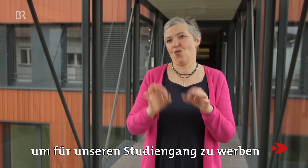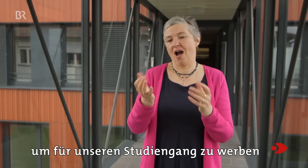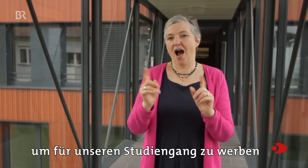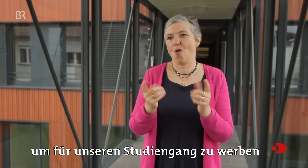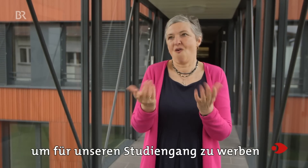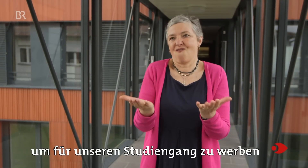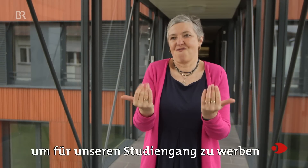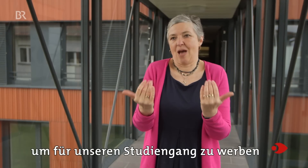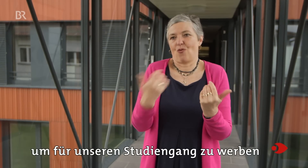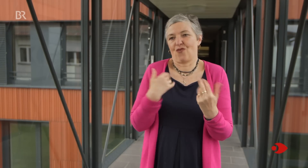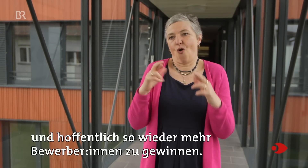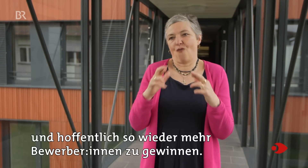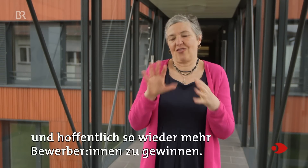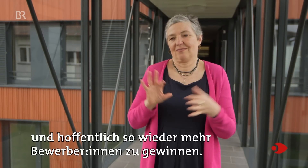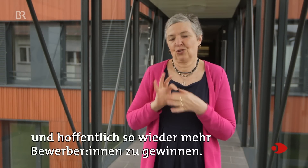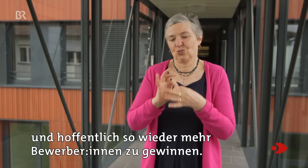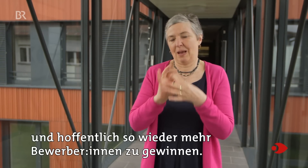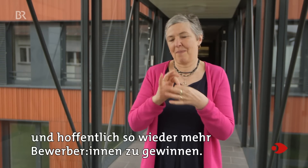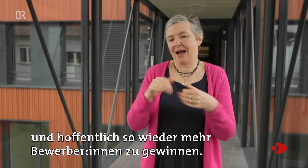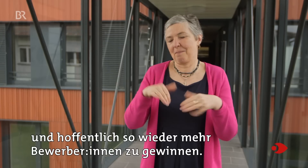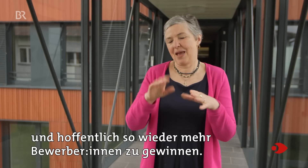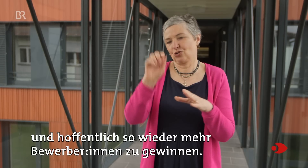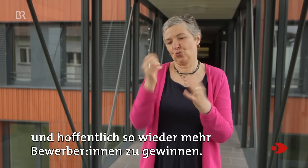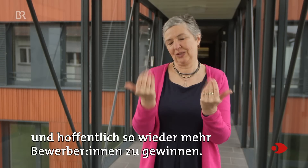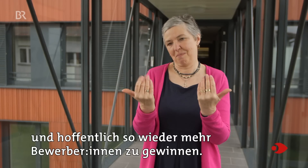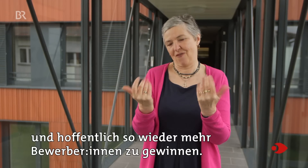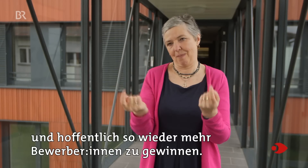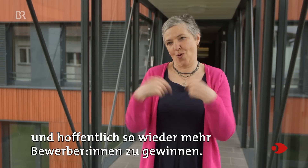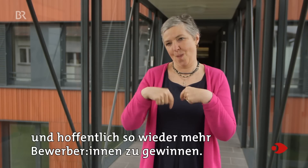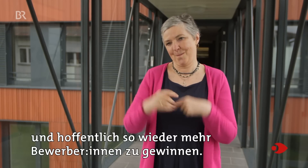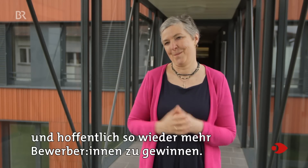unseren Studiengang zu werben und hoffentlich so wieder mehr BewerberInnen zu gewinnen.